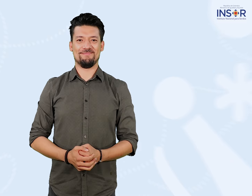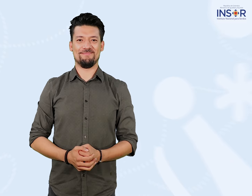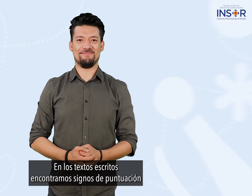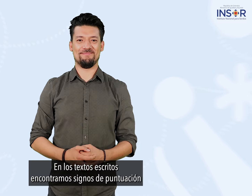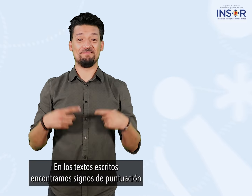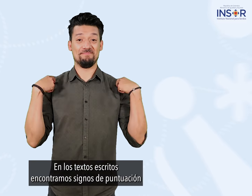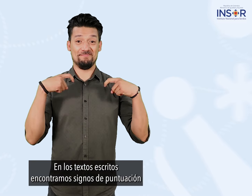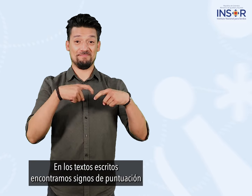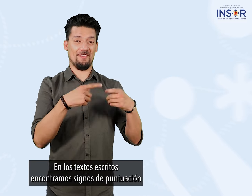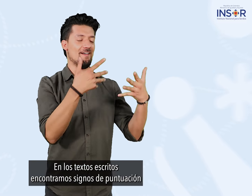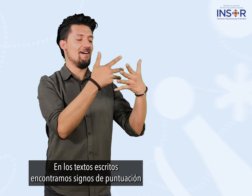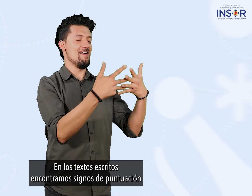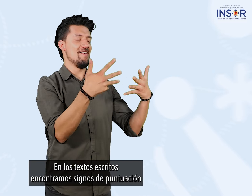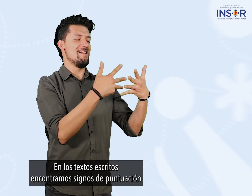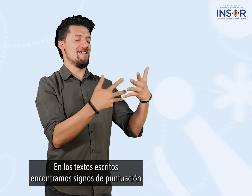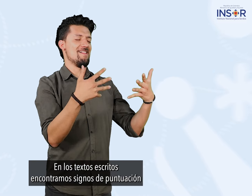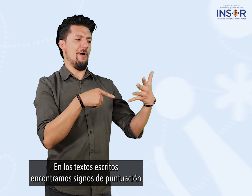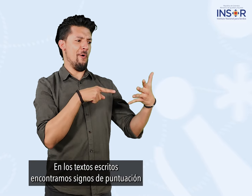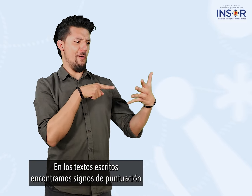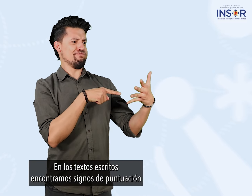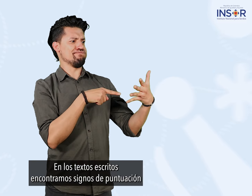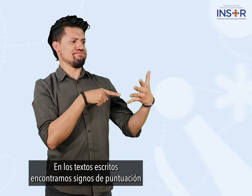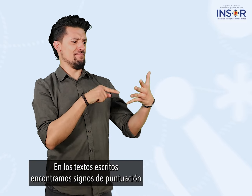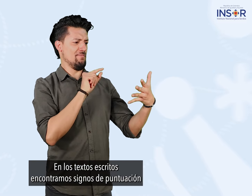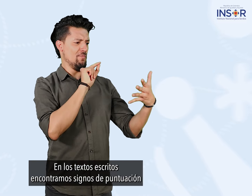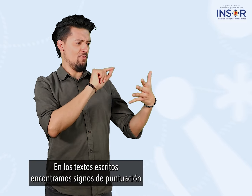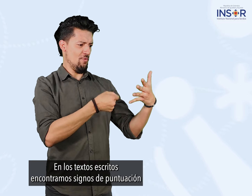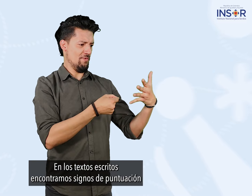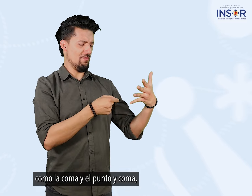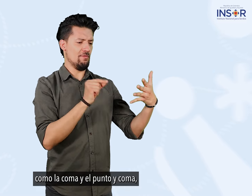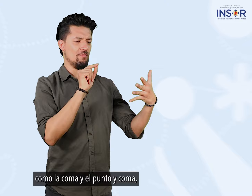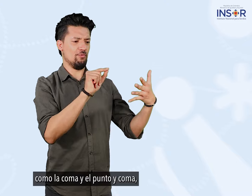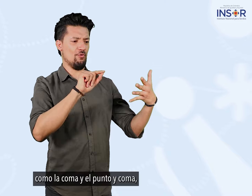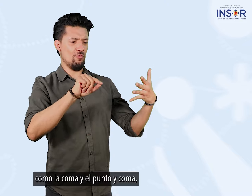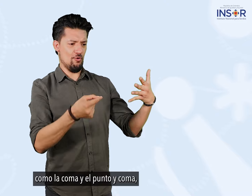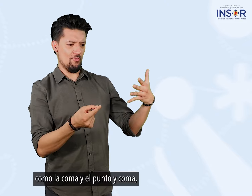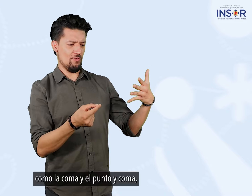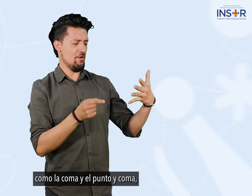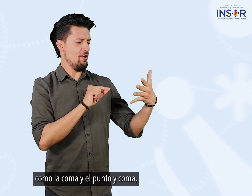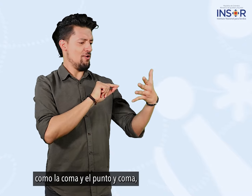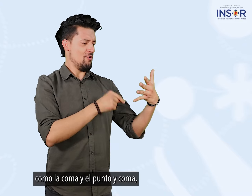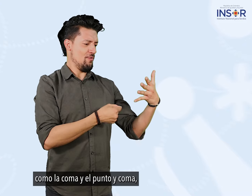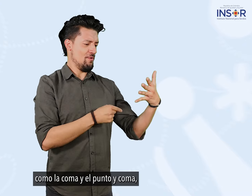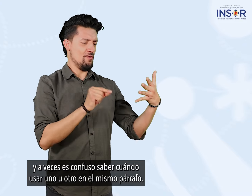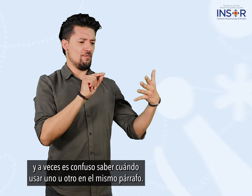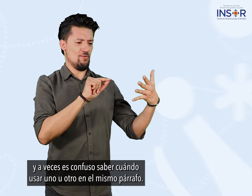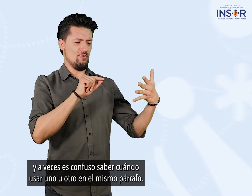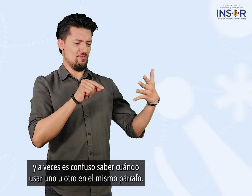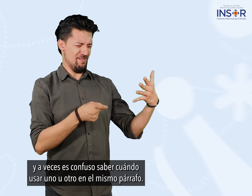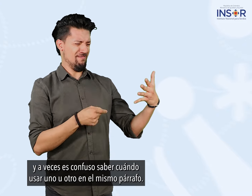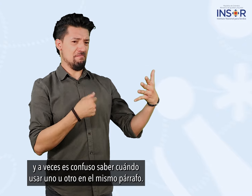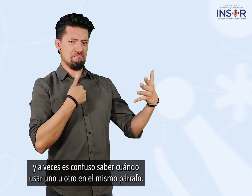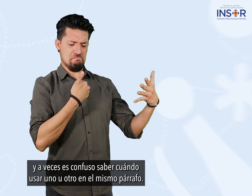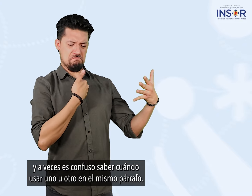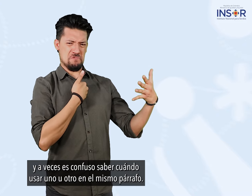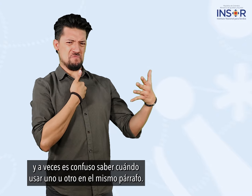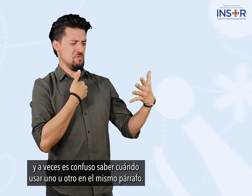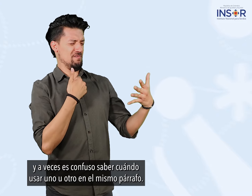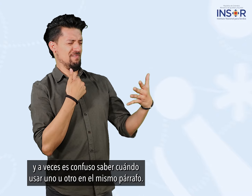en los textos escritos encontramos signos de puntuación como la coma y el punto y coma y a veces es confuso saber cuando